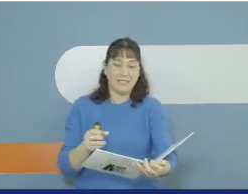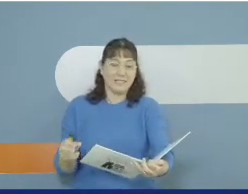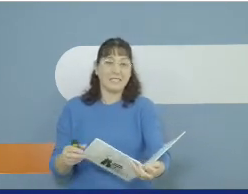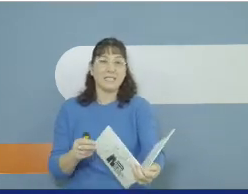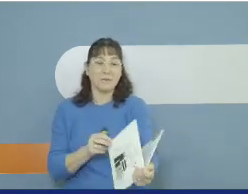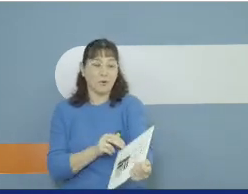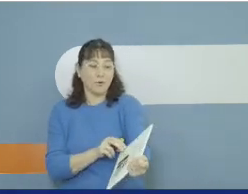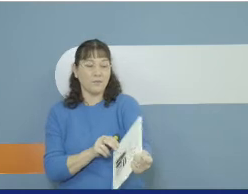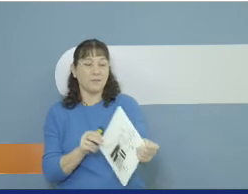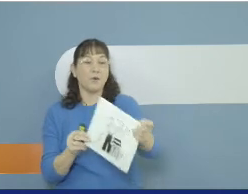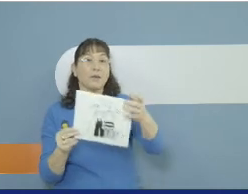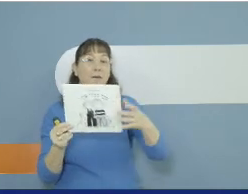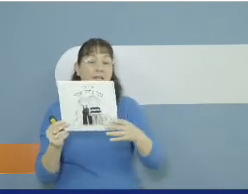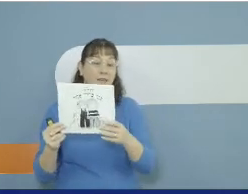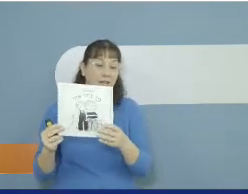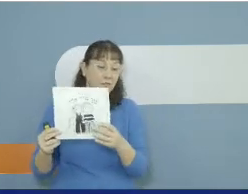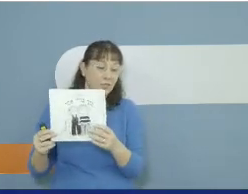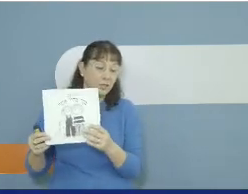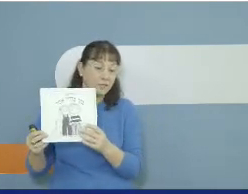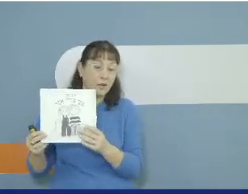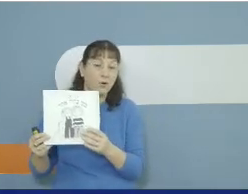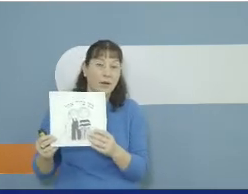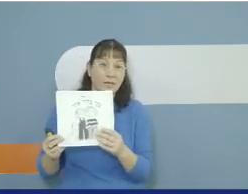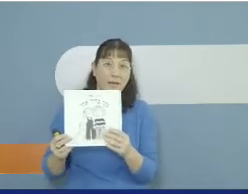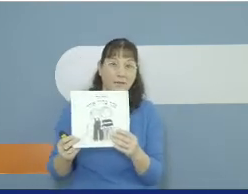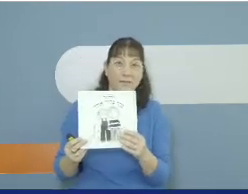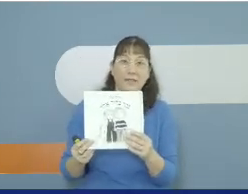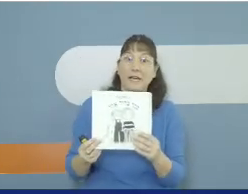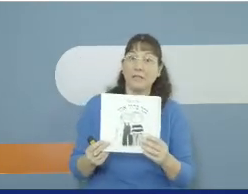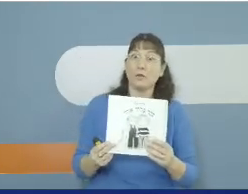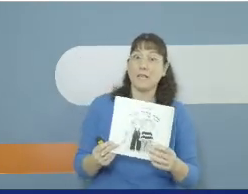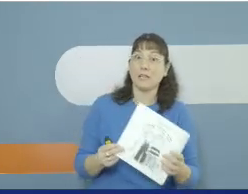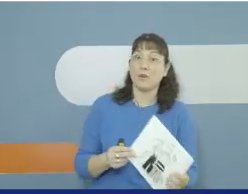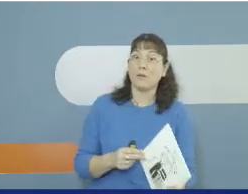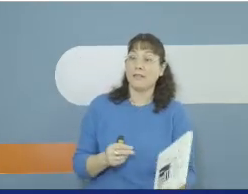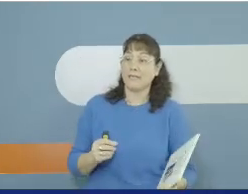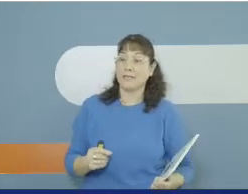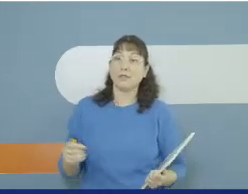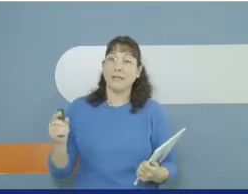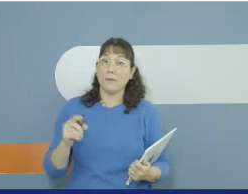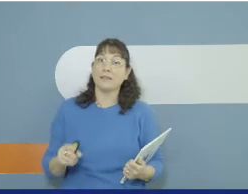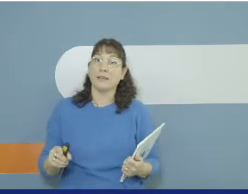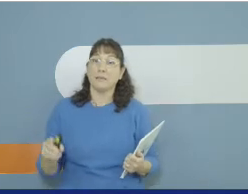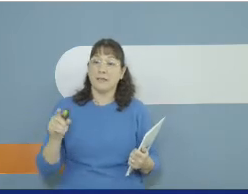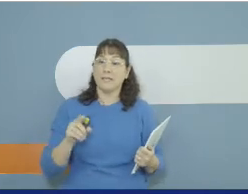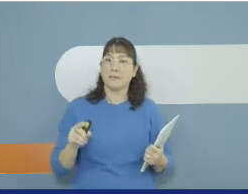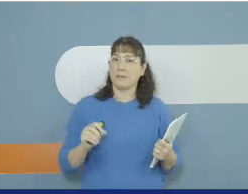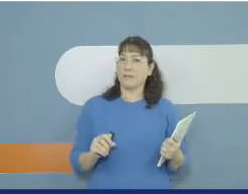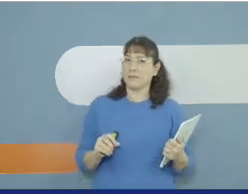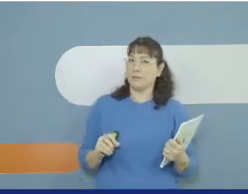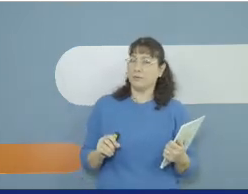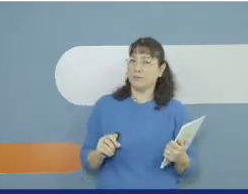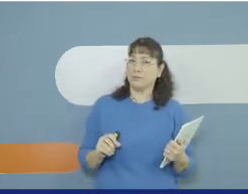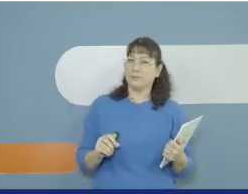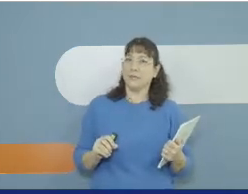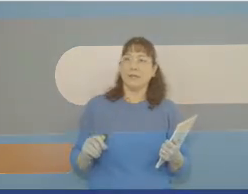זה הסיפור בוקר בעיר אחד שכתבה אורה אייל אני רוצה היום לנסות ללמד אתכם לספר